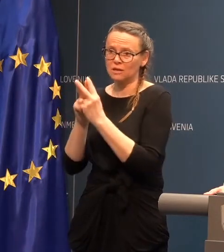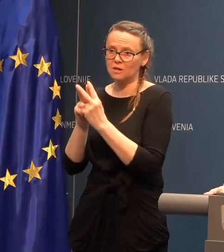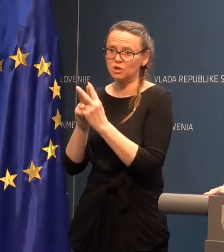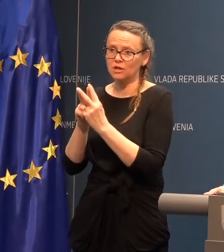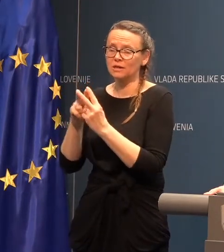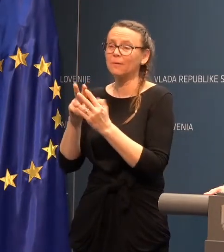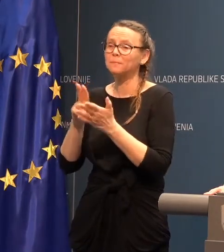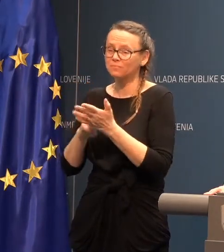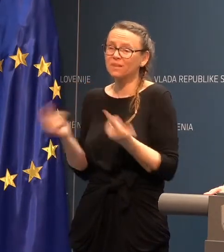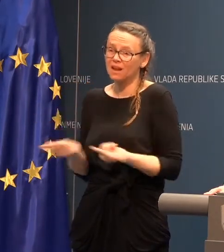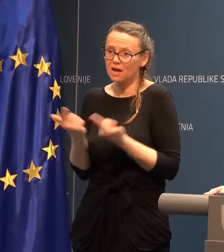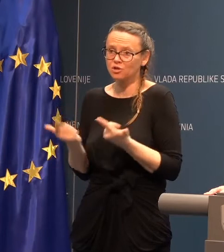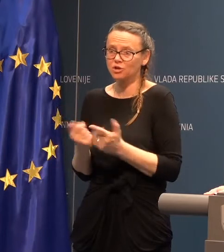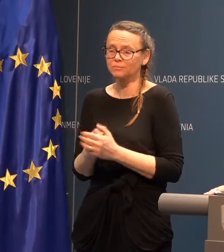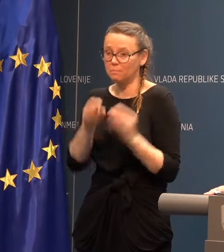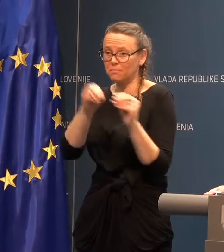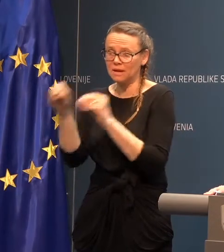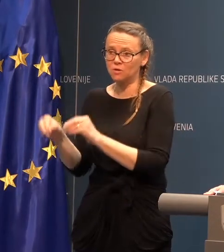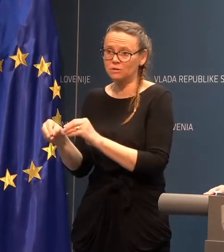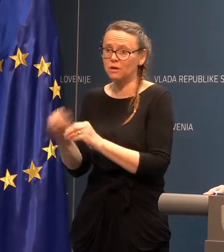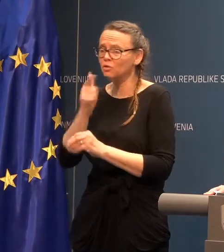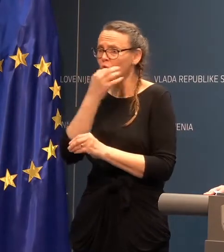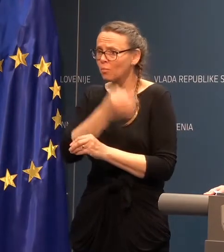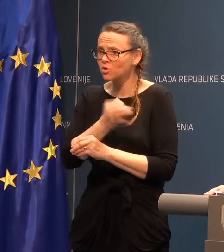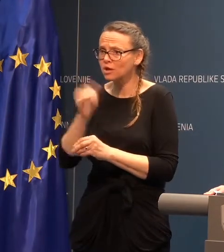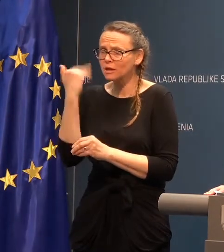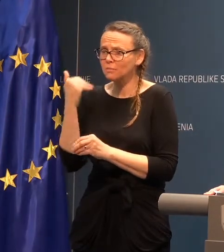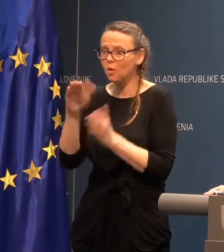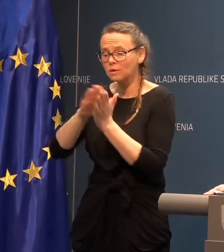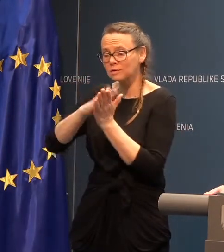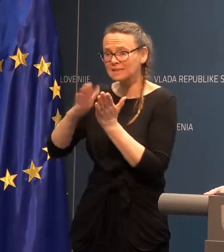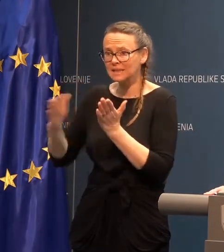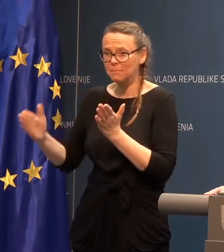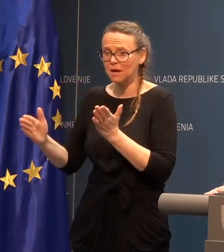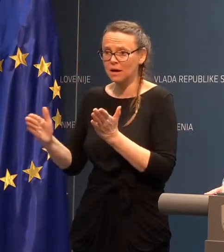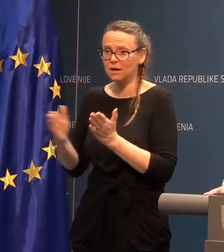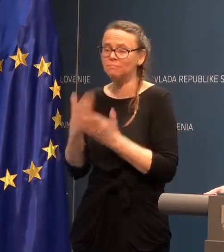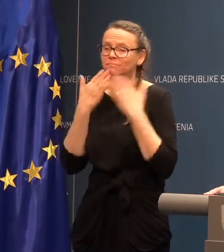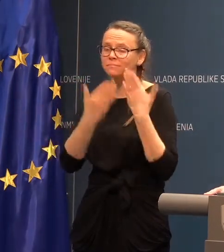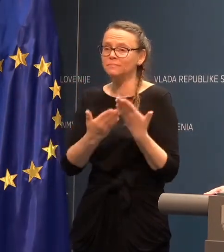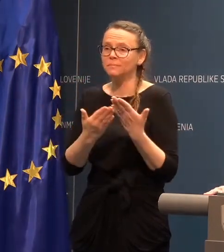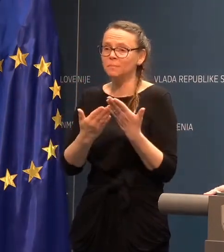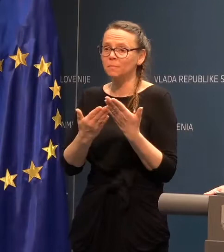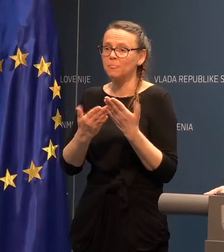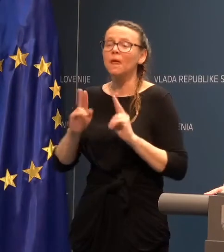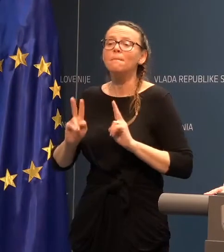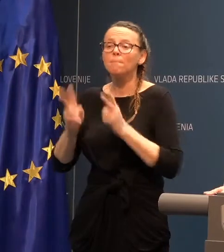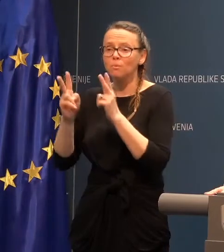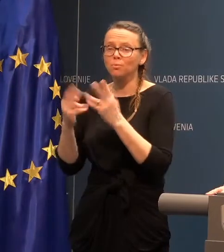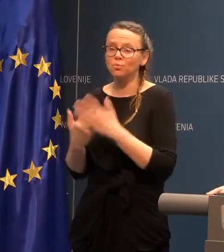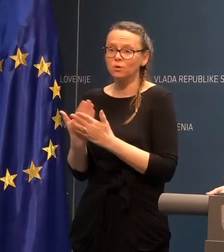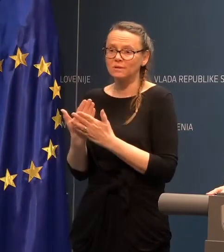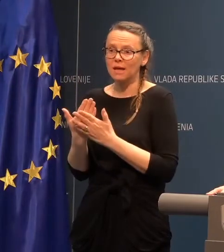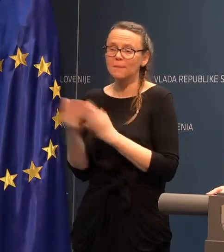bistveno lažje. Drugo vprašanje je pa bilo... Zgibanka. Hvala. Hvala. Torej, pobudo za